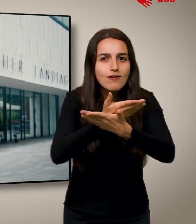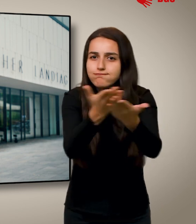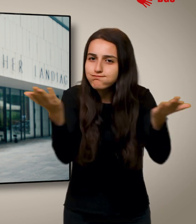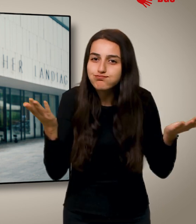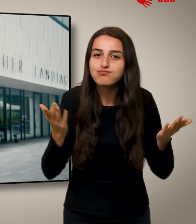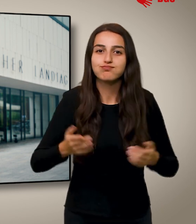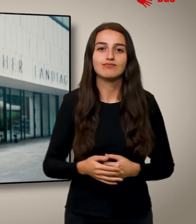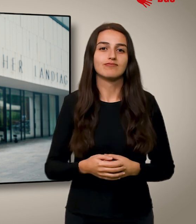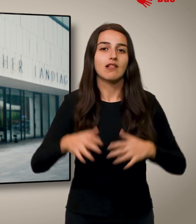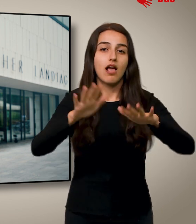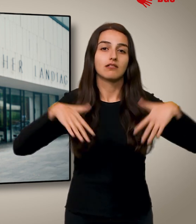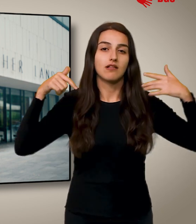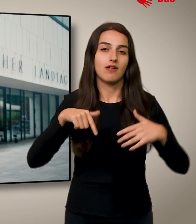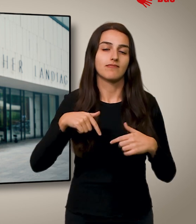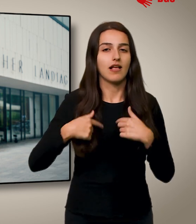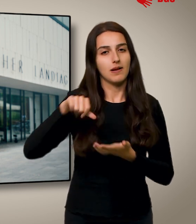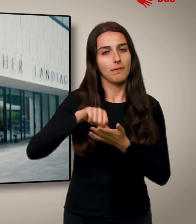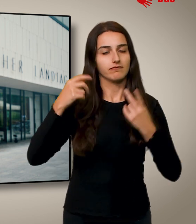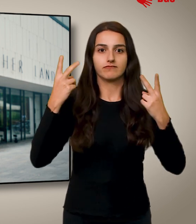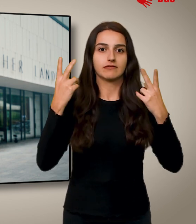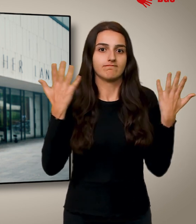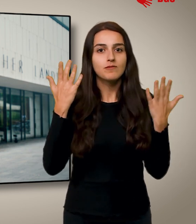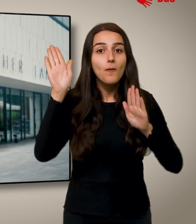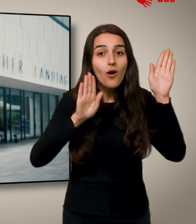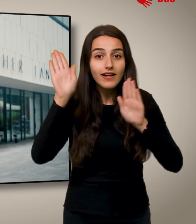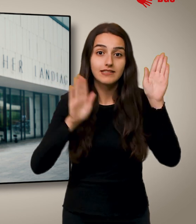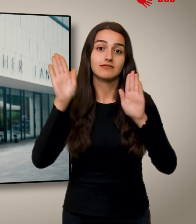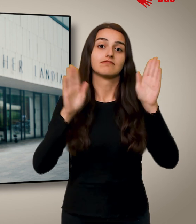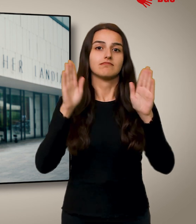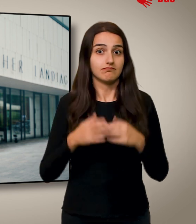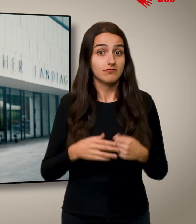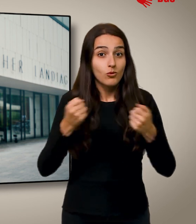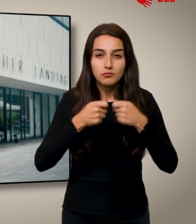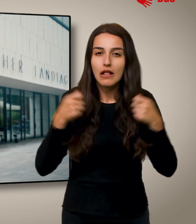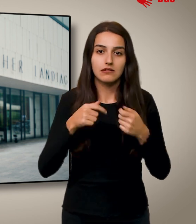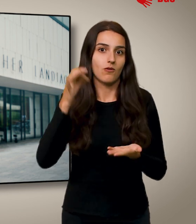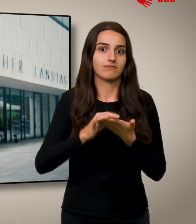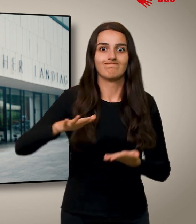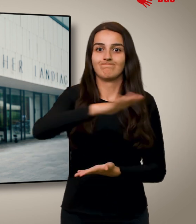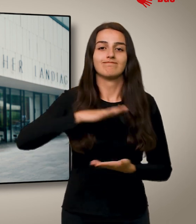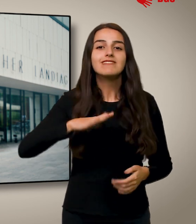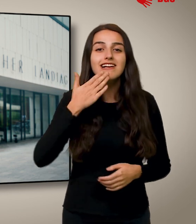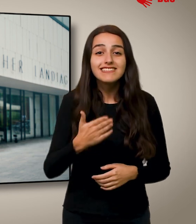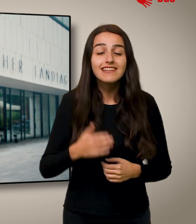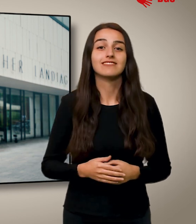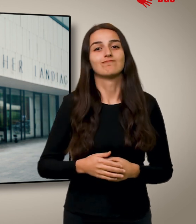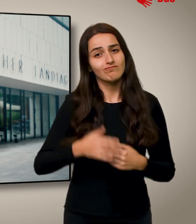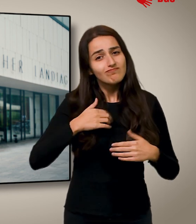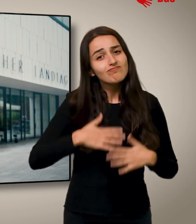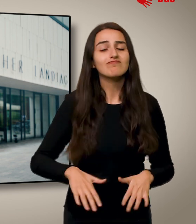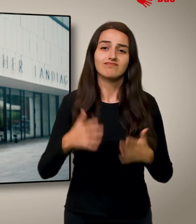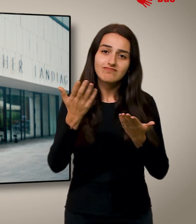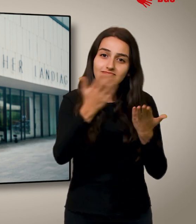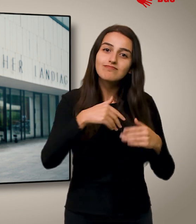Bürgerinnen und Bürger. Der Landtag, die Herzkammer der Demokratie auf Landesebene, ist wohl einer der spannendsten Orte in Hessen. Und genau